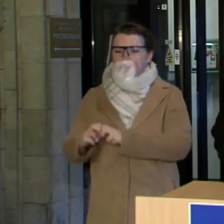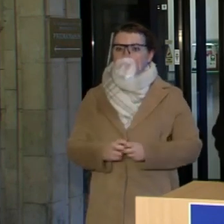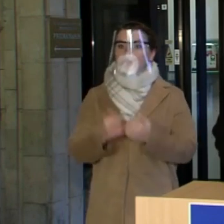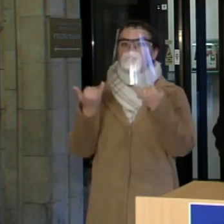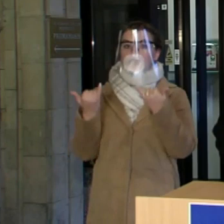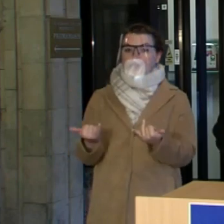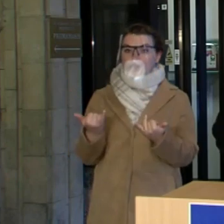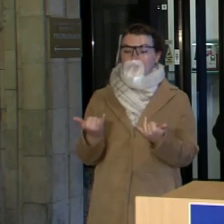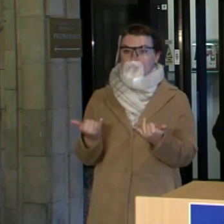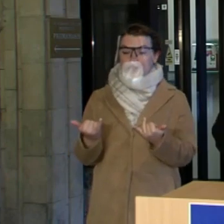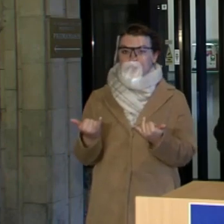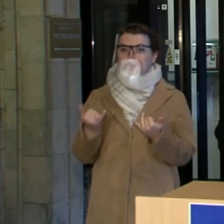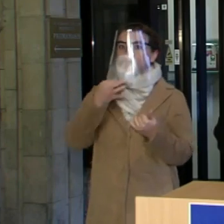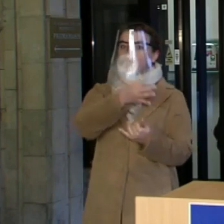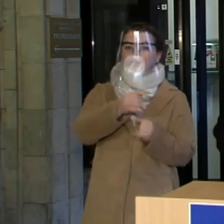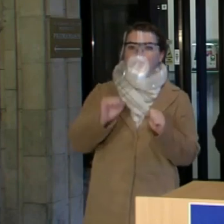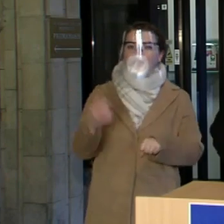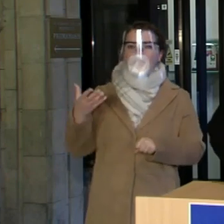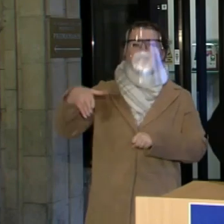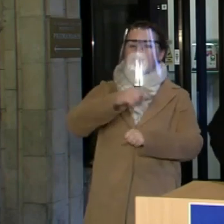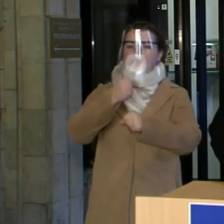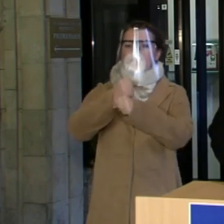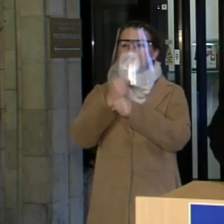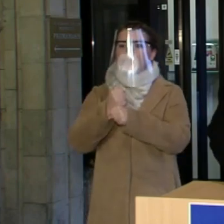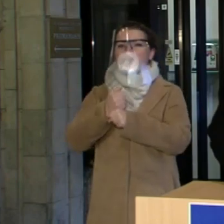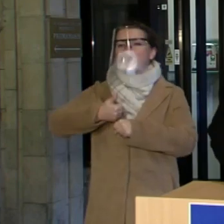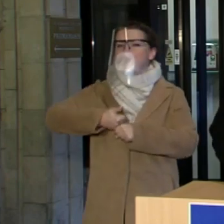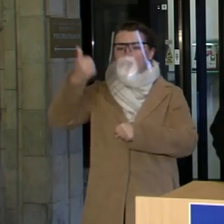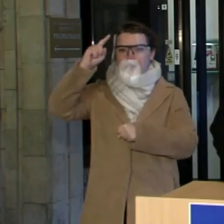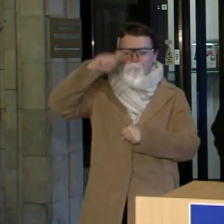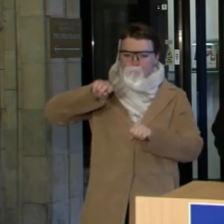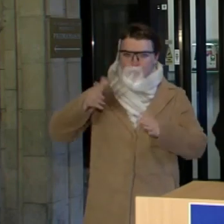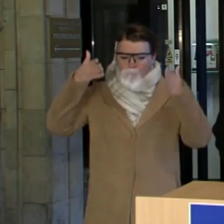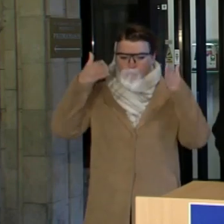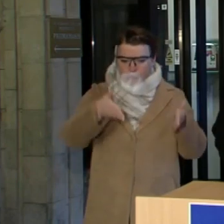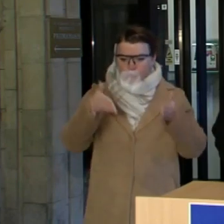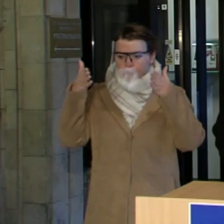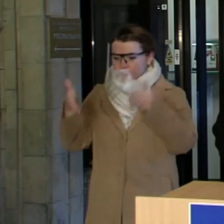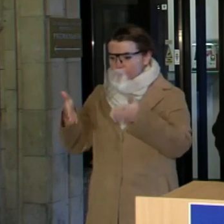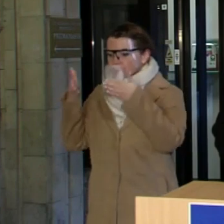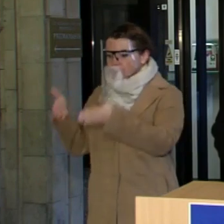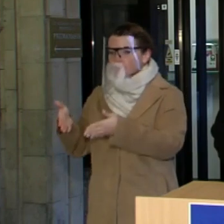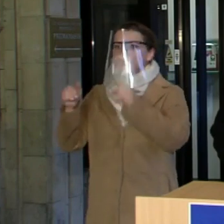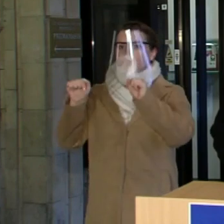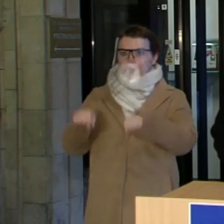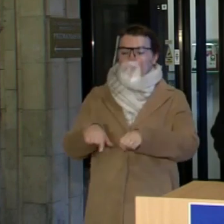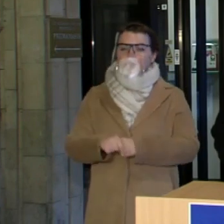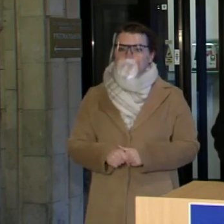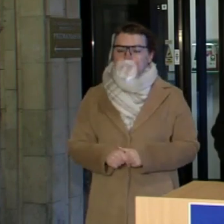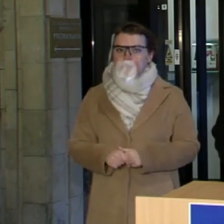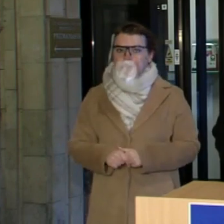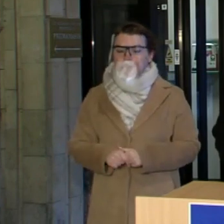konstatuoti bent tiek, kiekvienas užsijama tuo darbu, kuri geriausiai išmano. Ir be kita ko mes